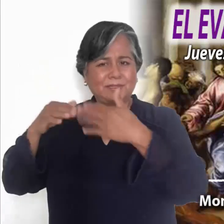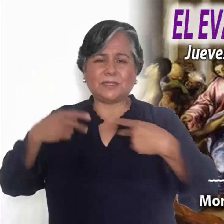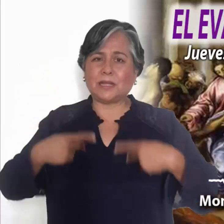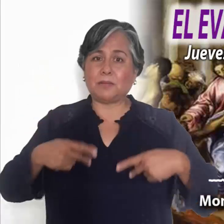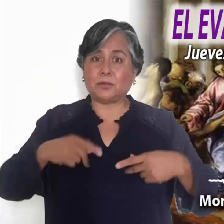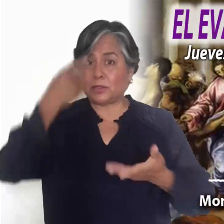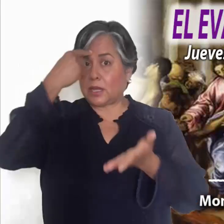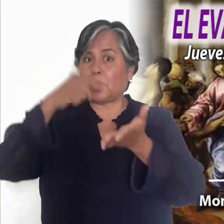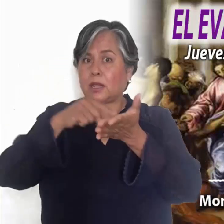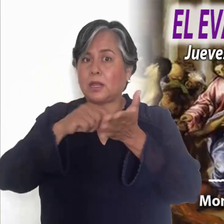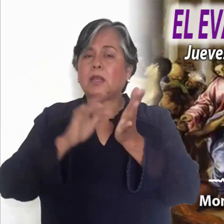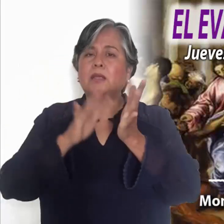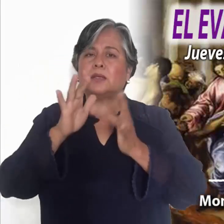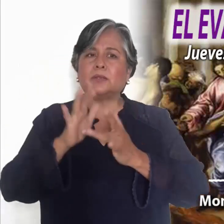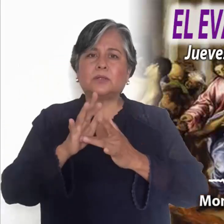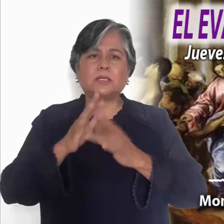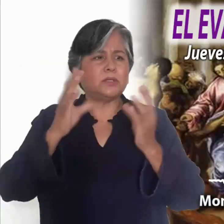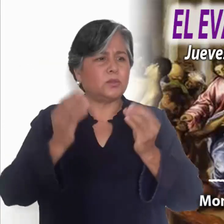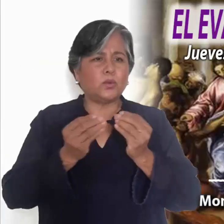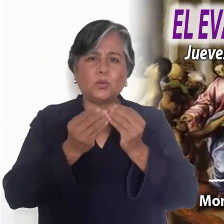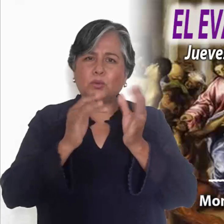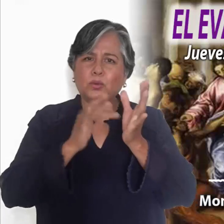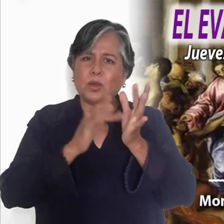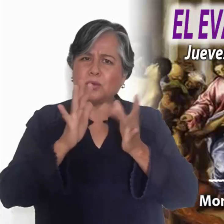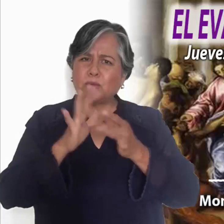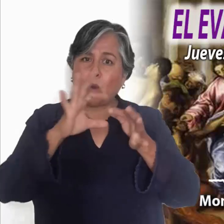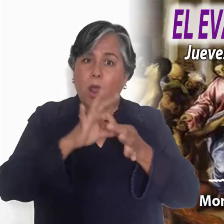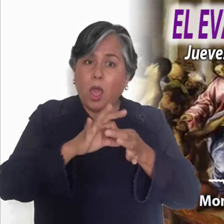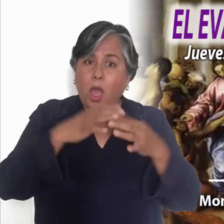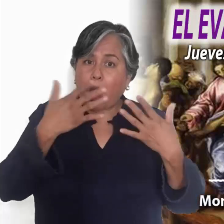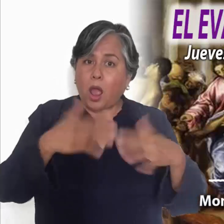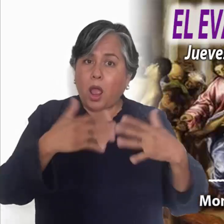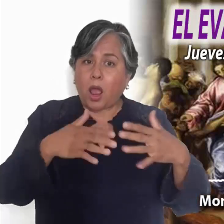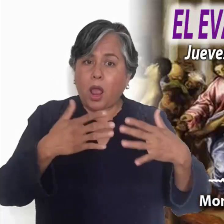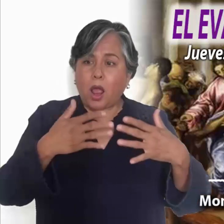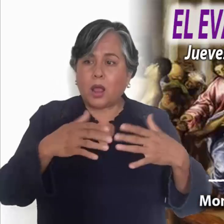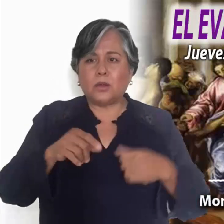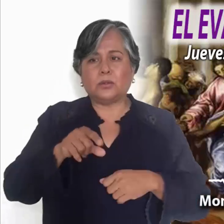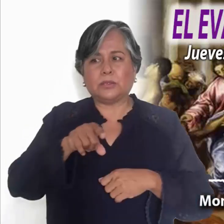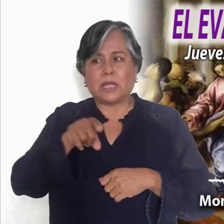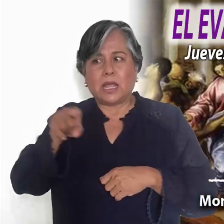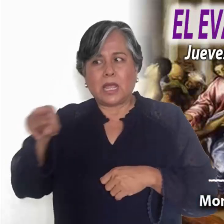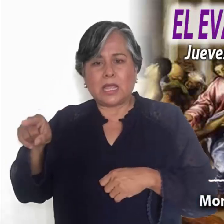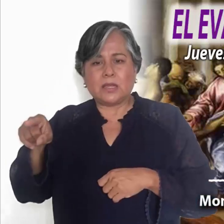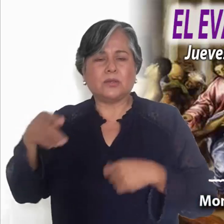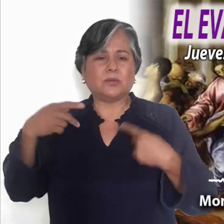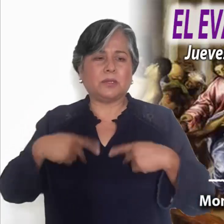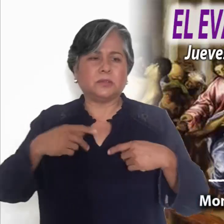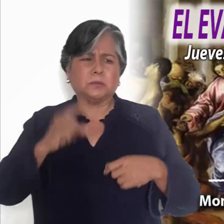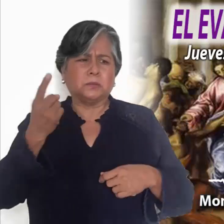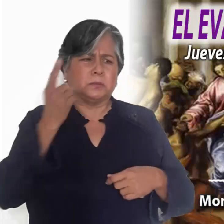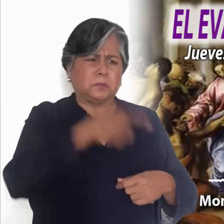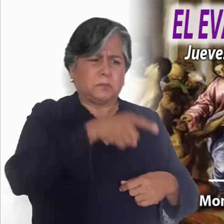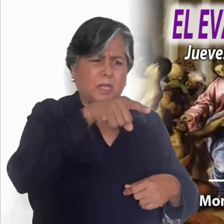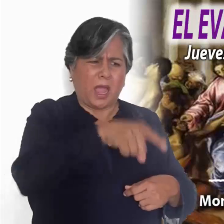se vieron señalados como secta y como partidarios de las malas artes. Sin embargo, ellos querían